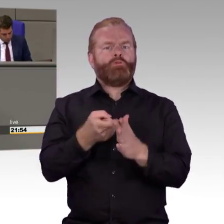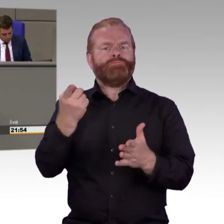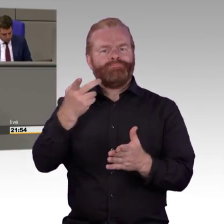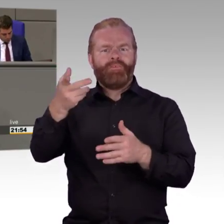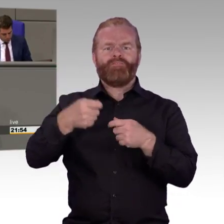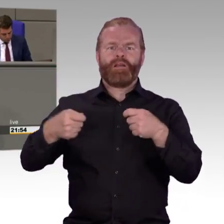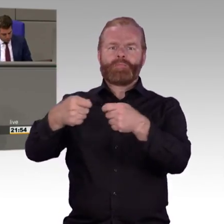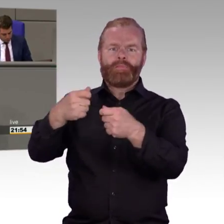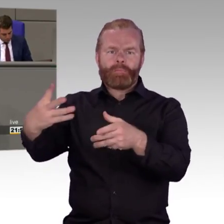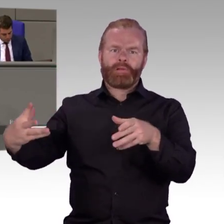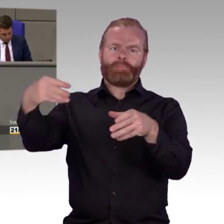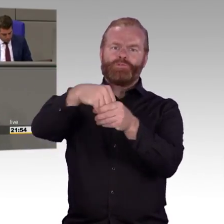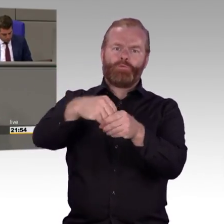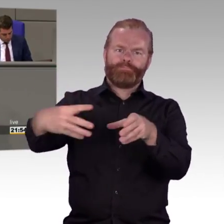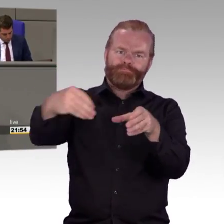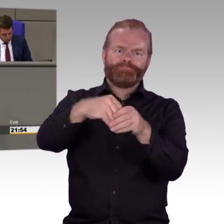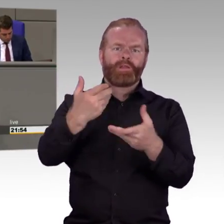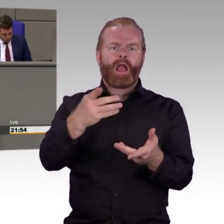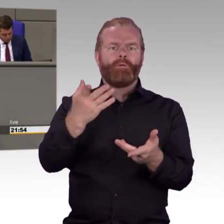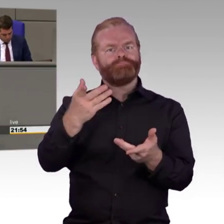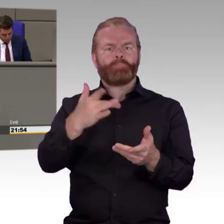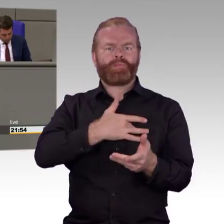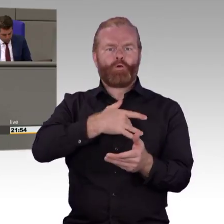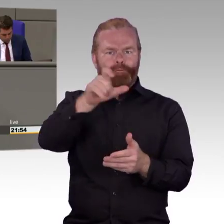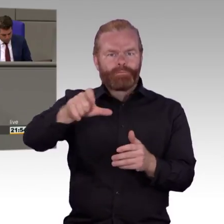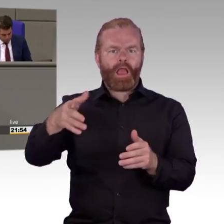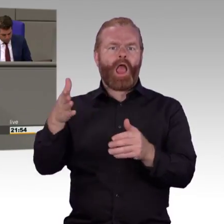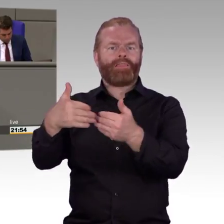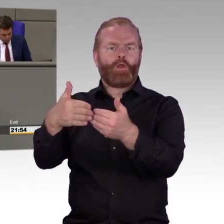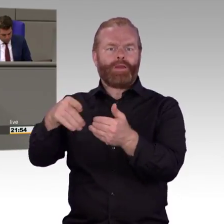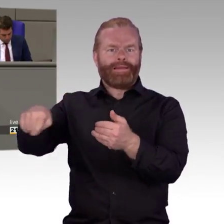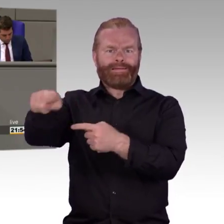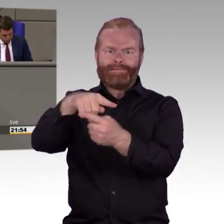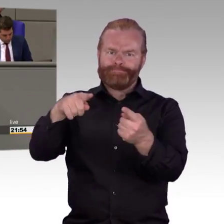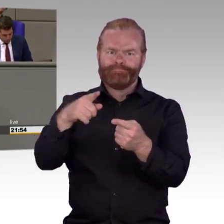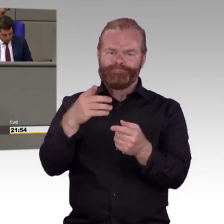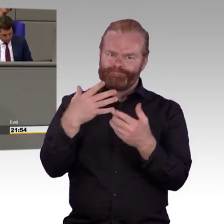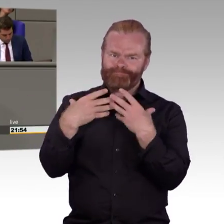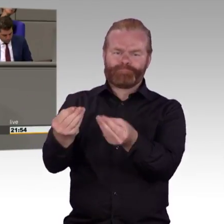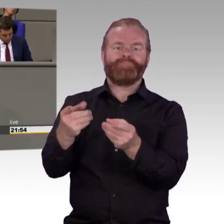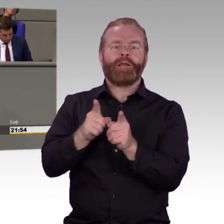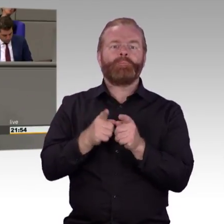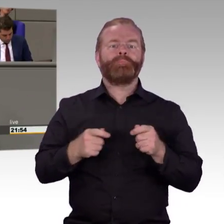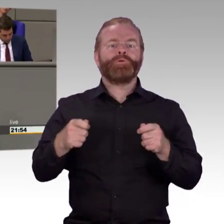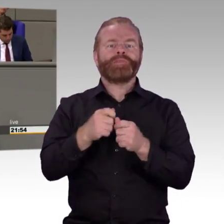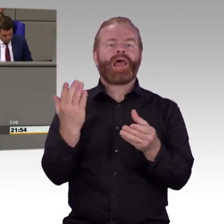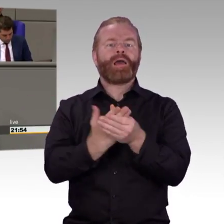zunächst, Frau Staatssekretärin, vorgelegte Entwurf der Regierung war insgesamt untauglich. Das ist ja durch die Änderungsanträge, die auch von den